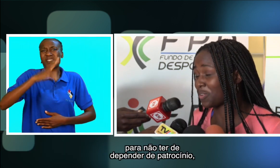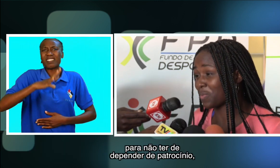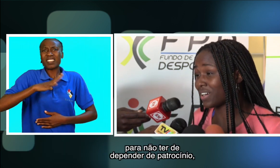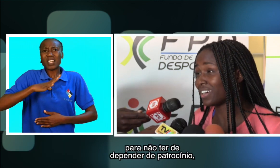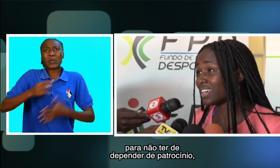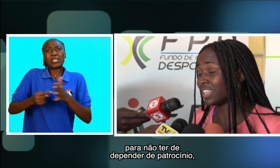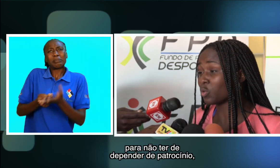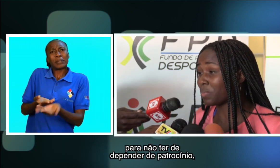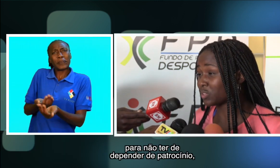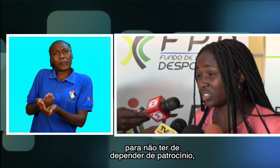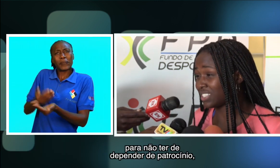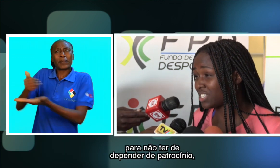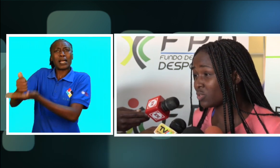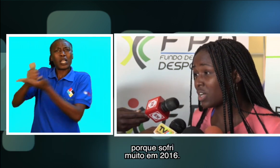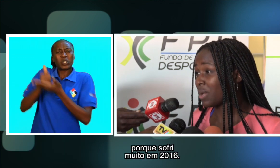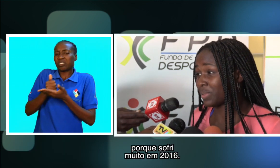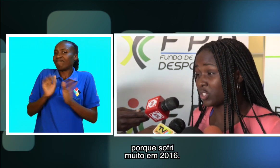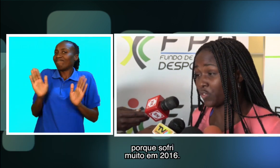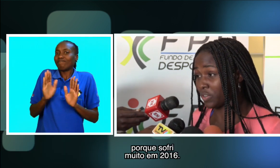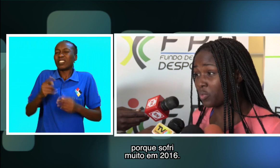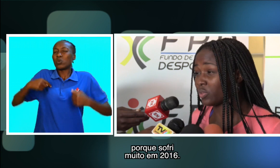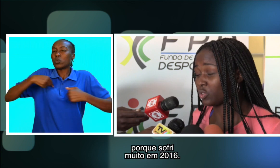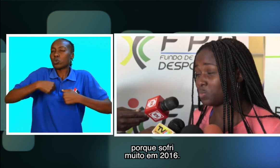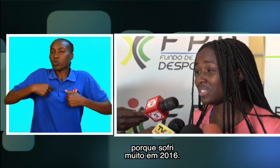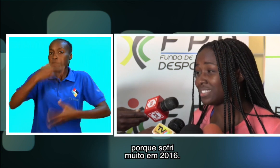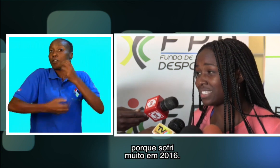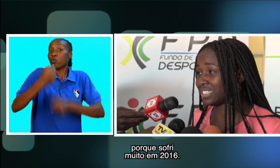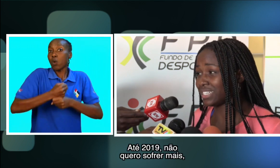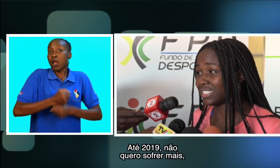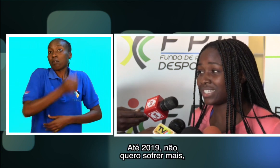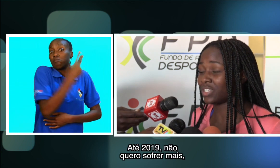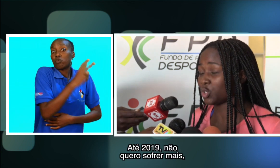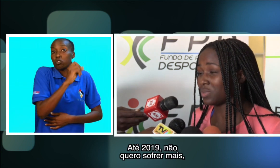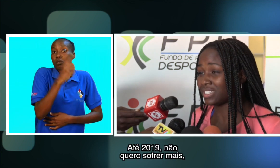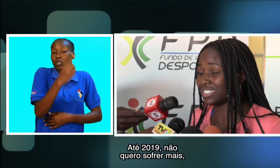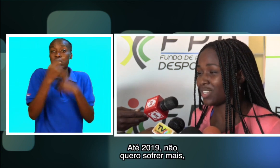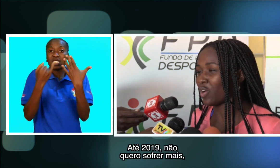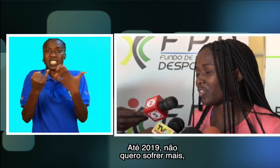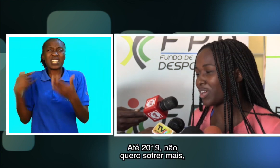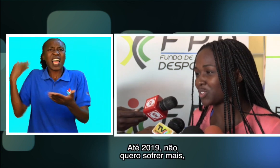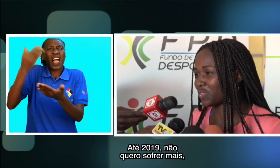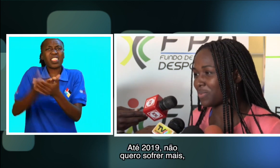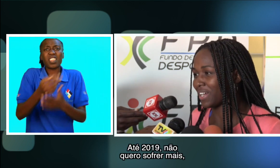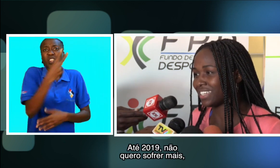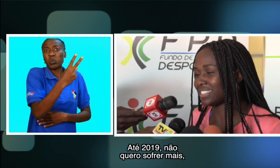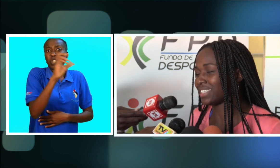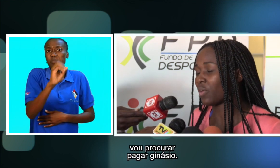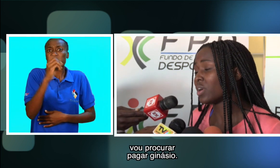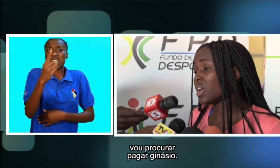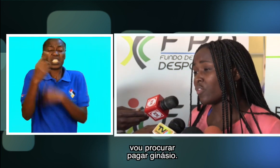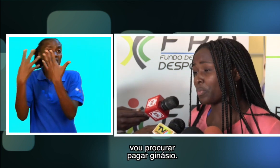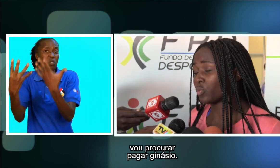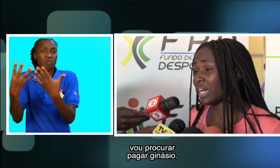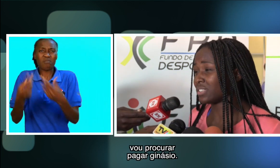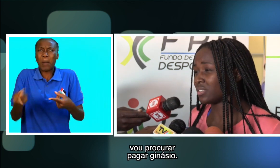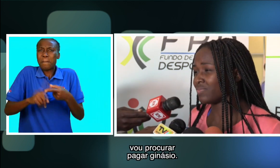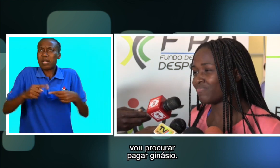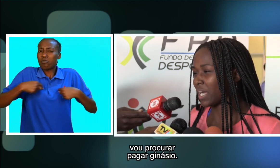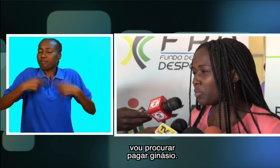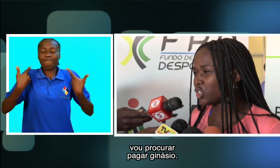algum patrocínio. Sofri muito em 2016, até 2019, não quero sofrer mais, então vou procurar pagar o meu